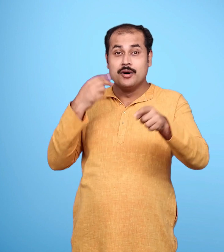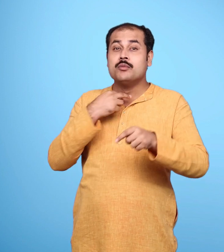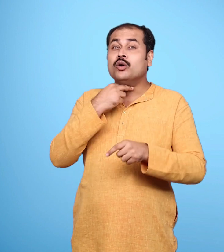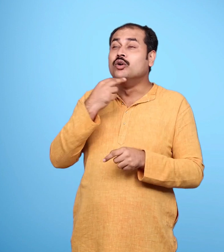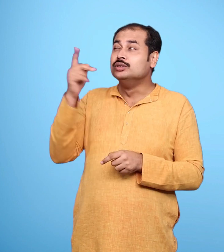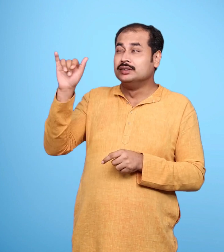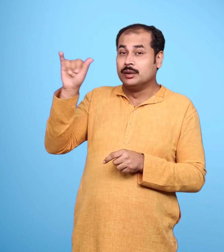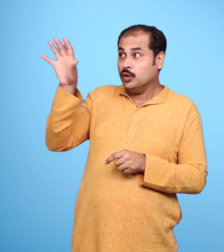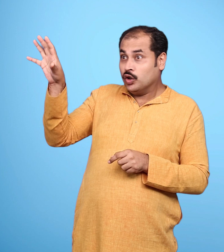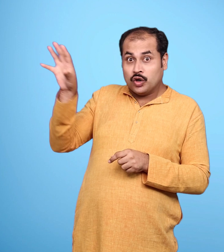जैसी बना ली थी